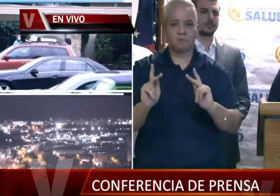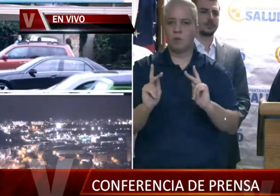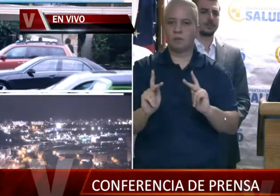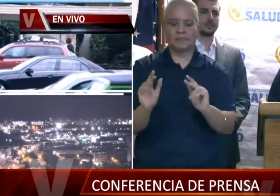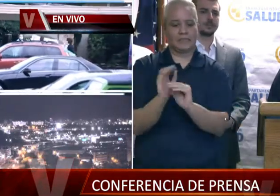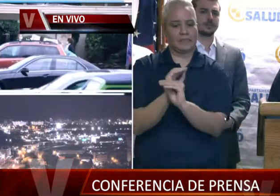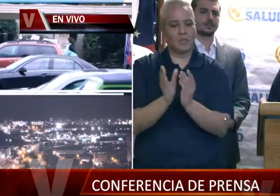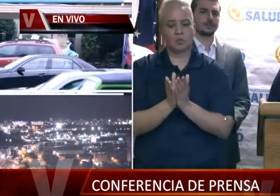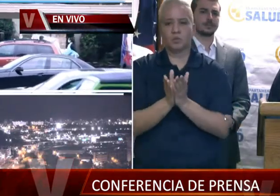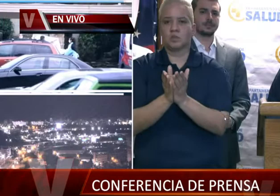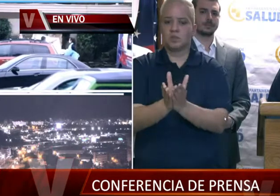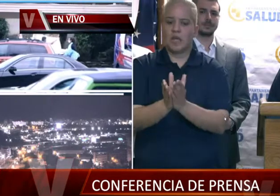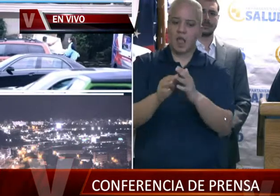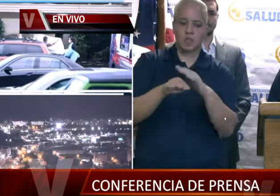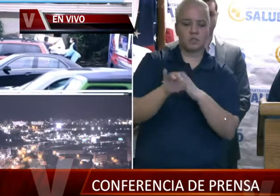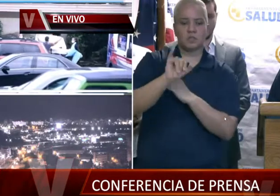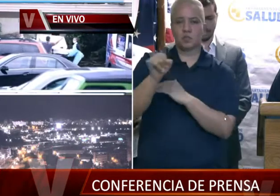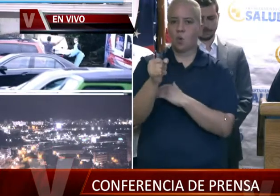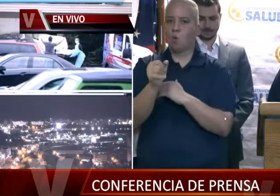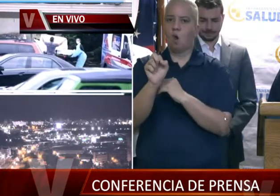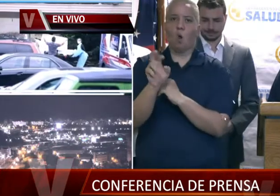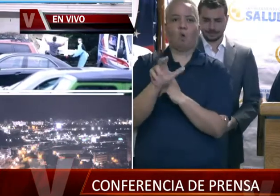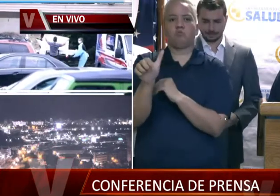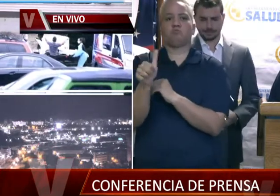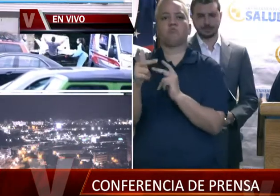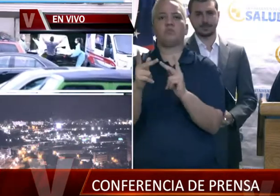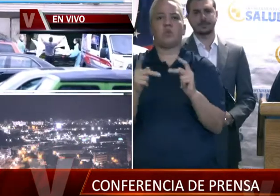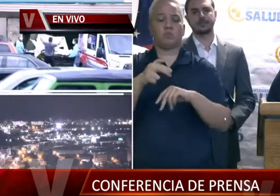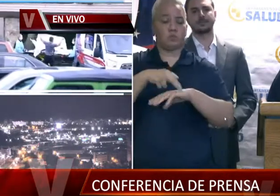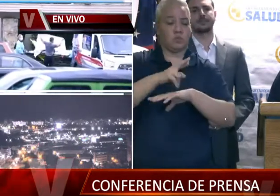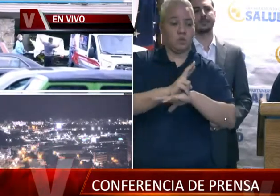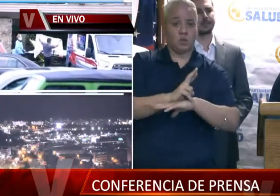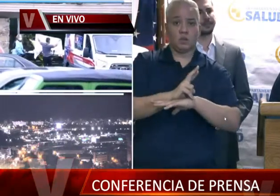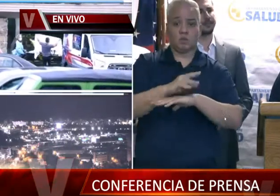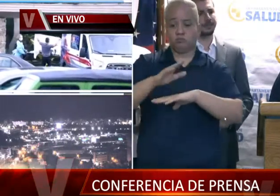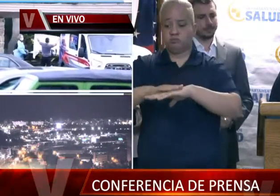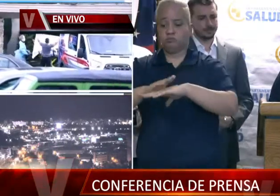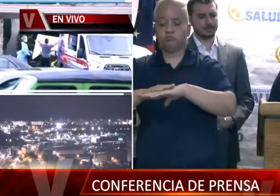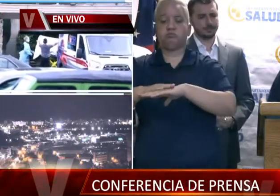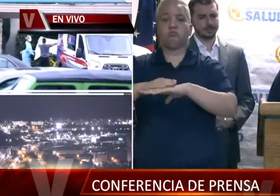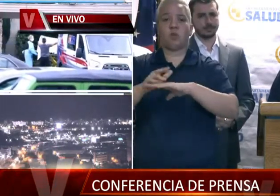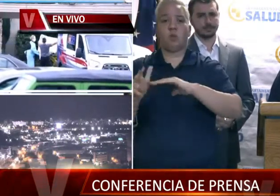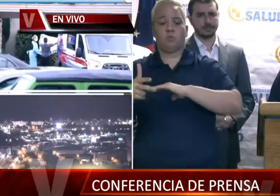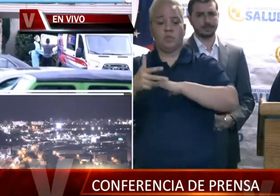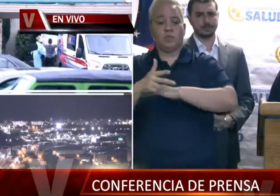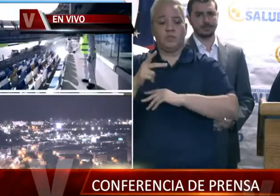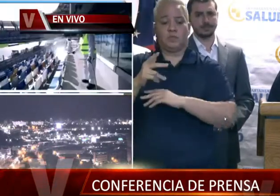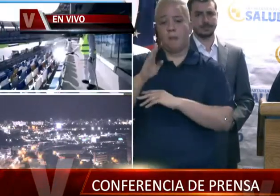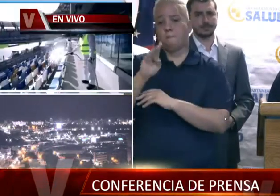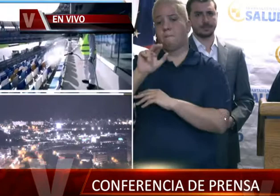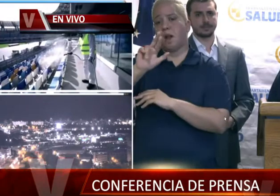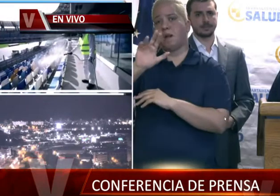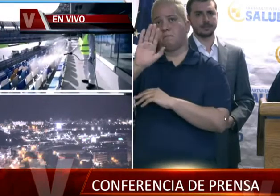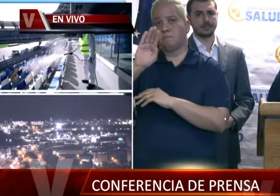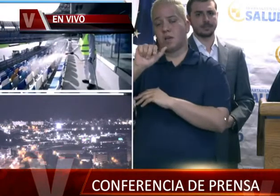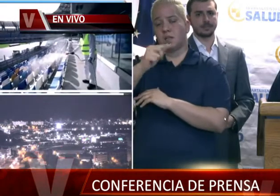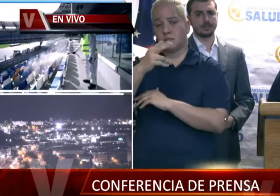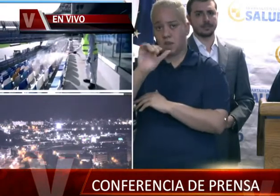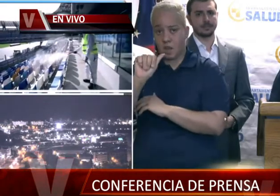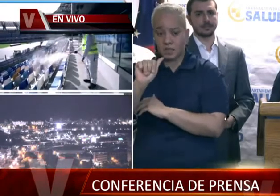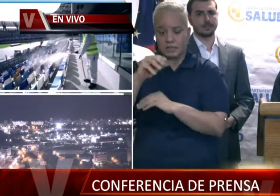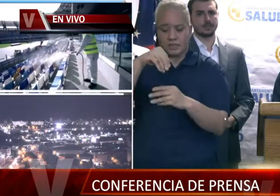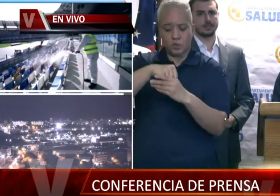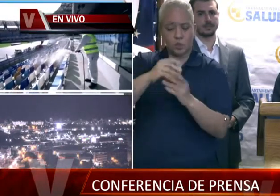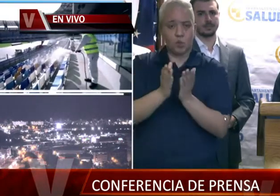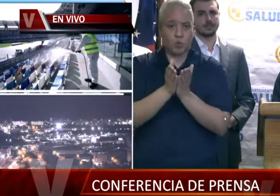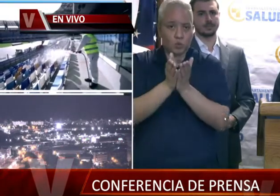entre a la Bahía de San Juan o a algún puerto, si no se le notifica a puertos o a los puertos de la Bahía, que dentro de ese crucero no hay una